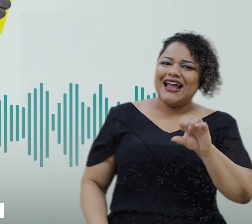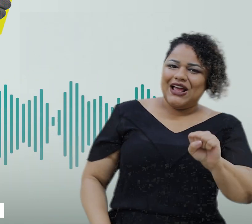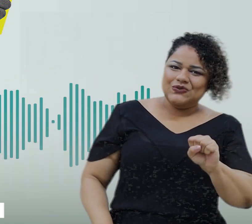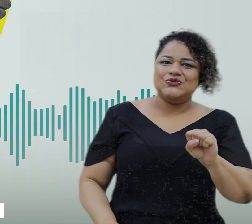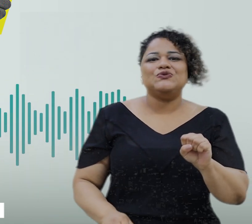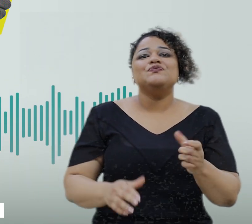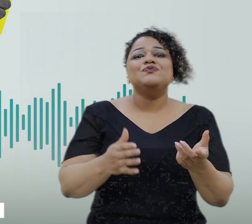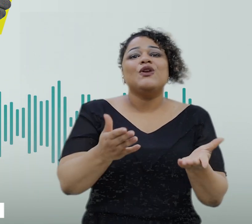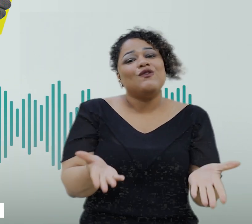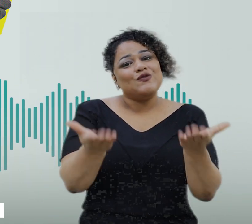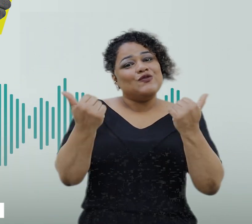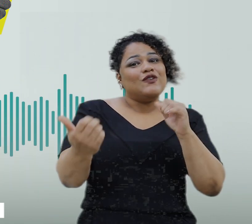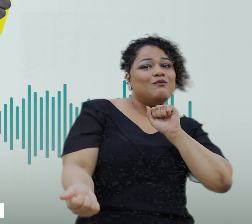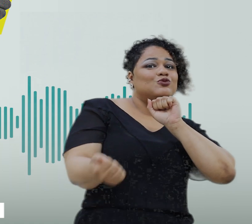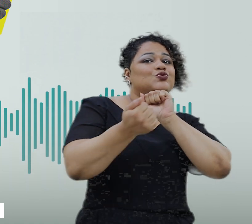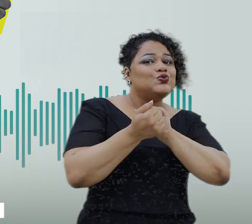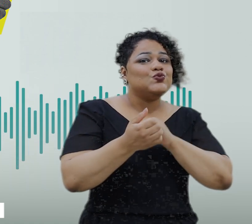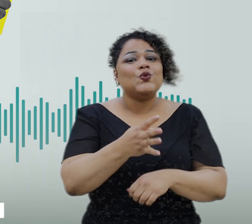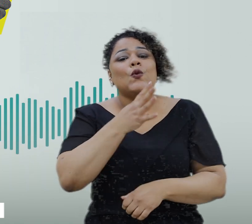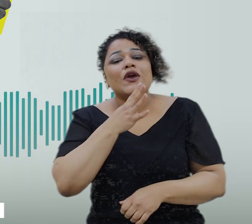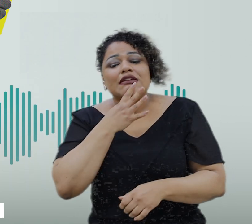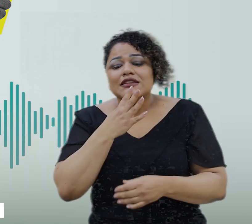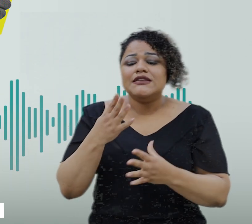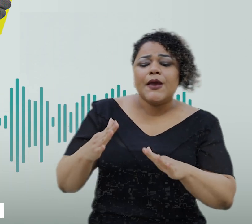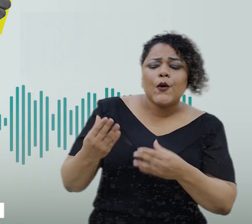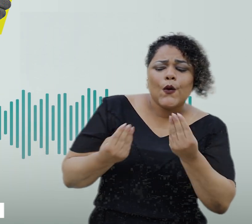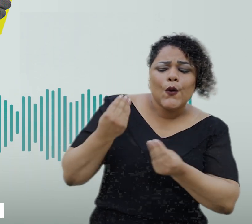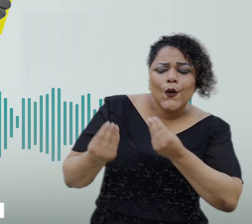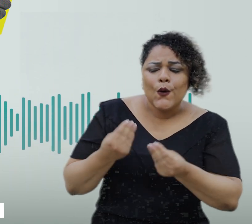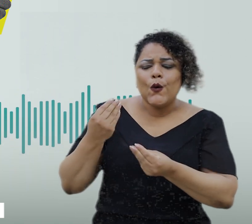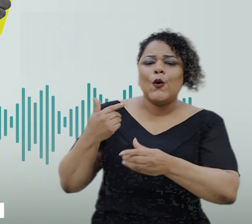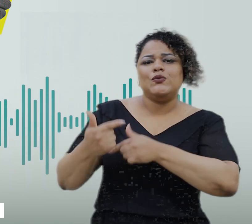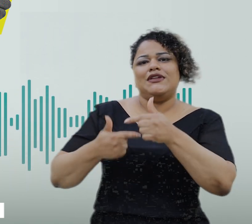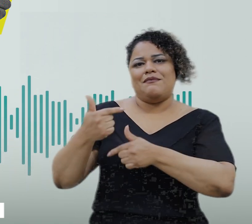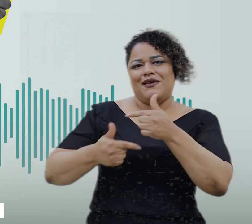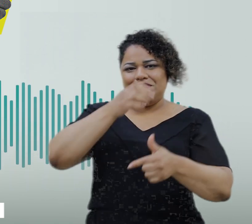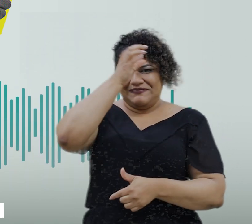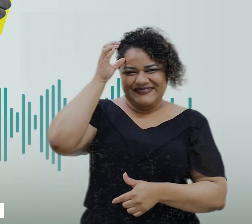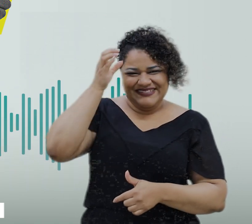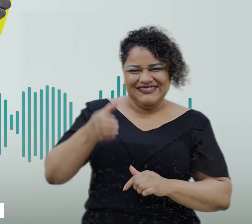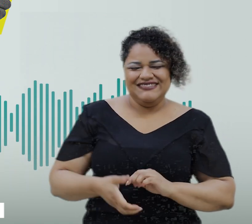Freitas, e convido você a conhecer melhor o trabalho da Câmara Municipal.